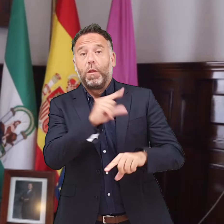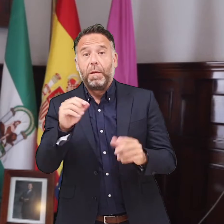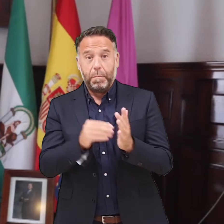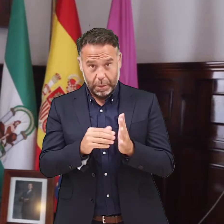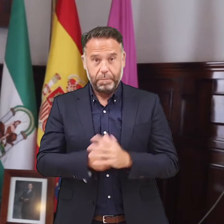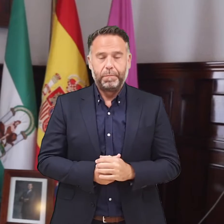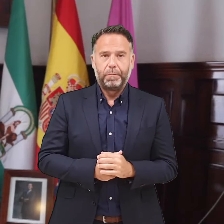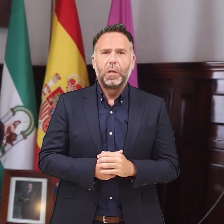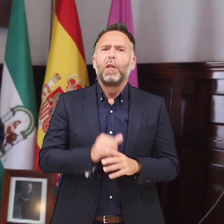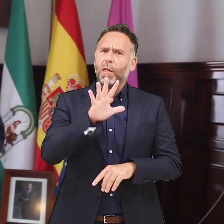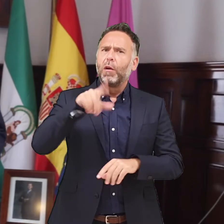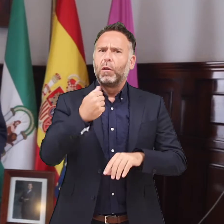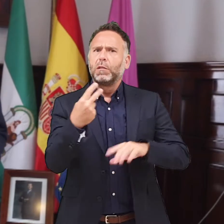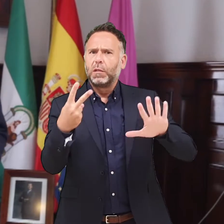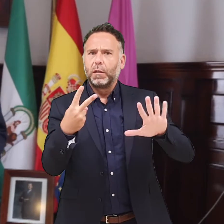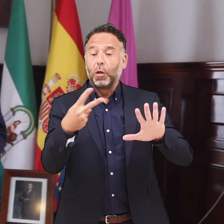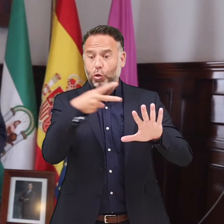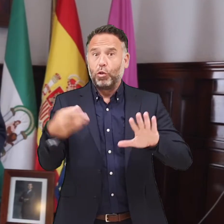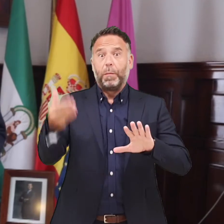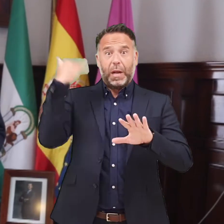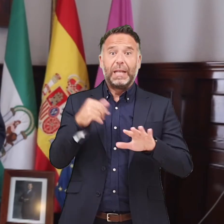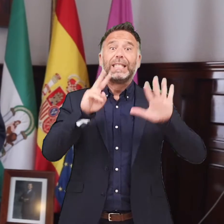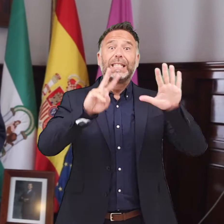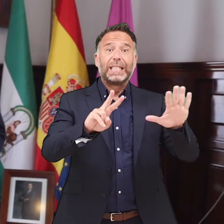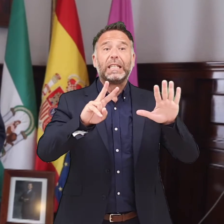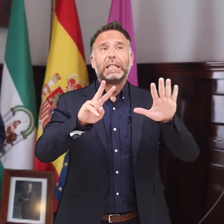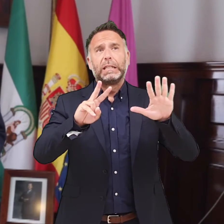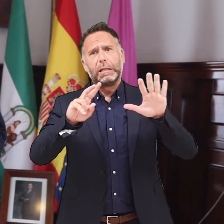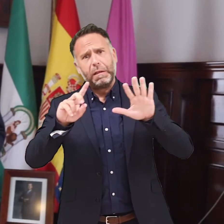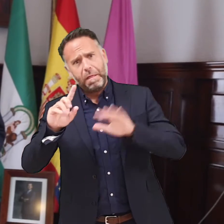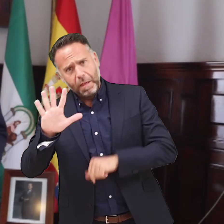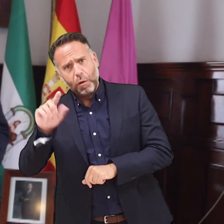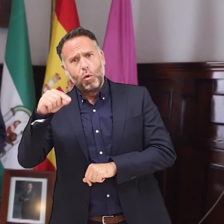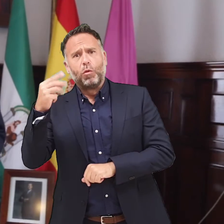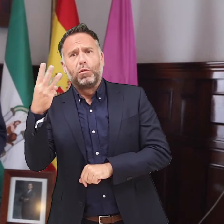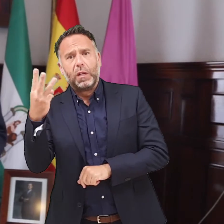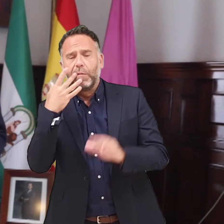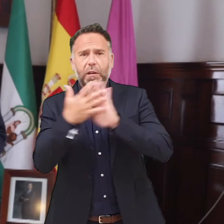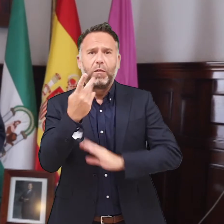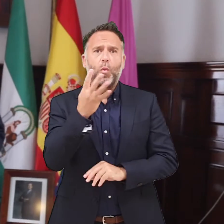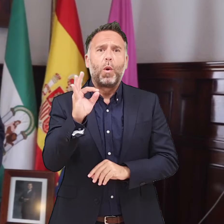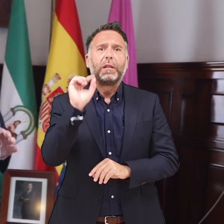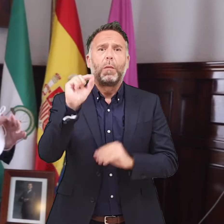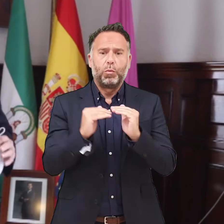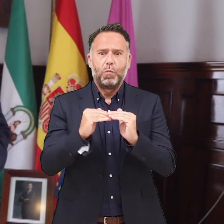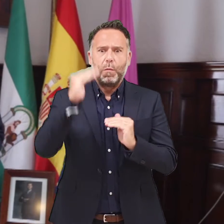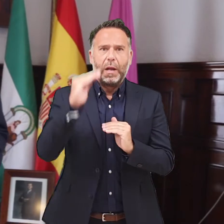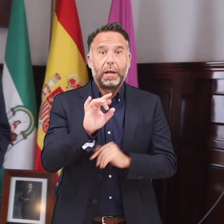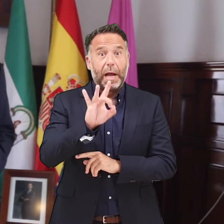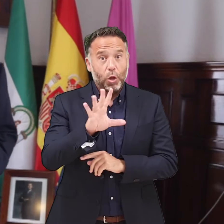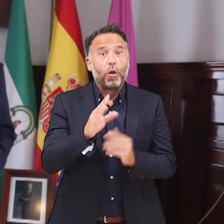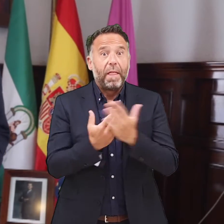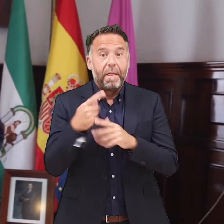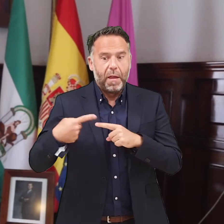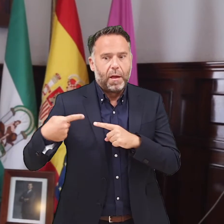Dos semanas atrás eran 65,3. Eso, más de 40 puntos que suben en 14 días,